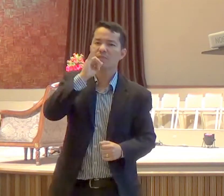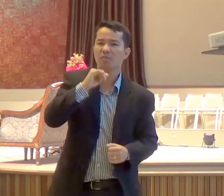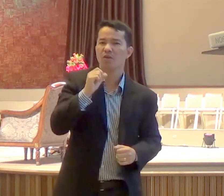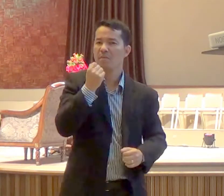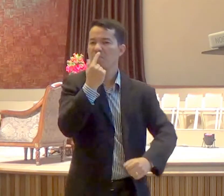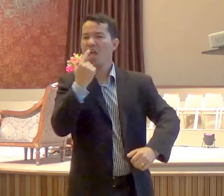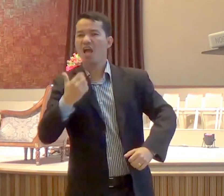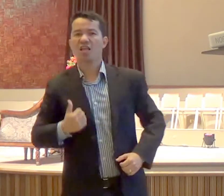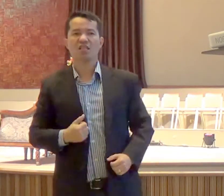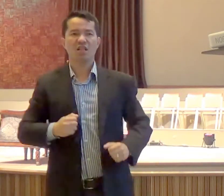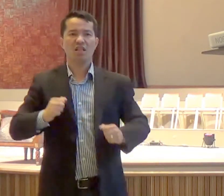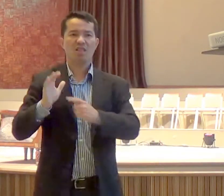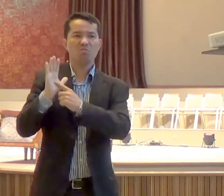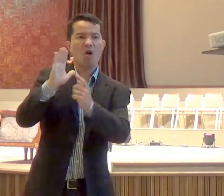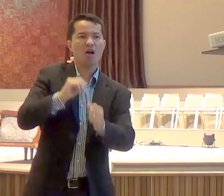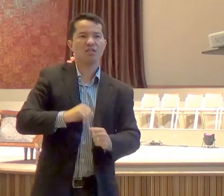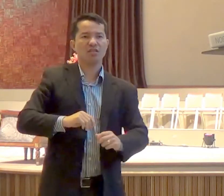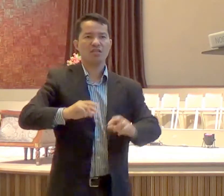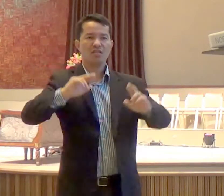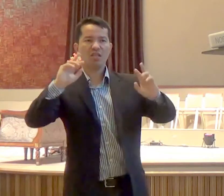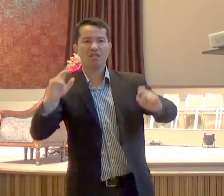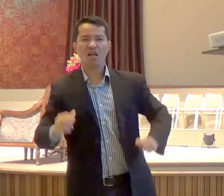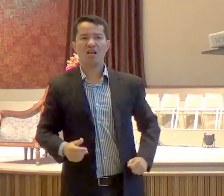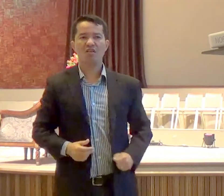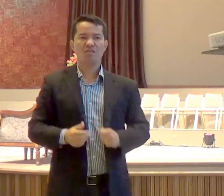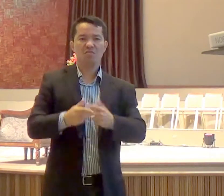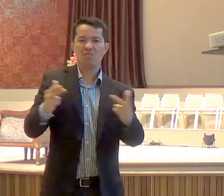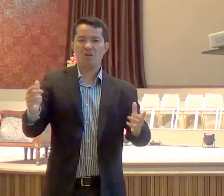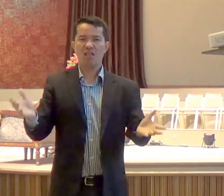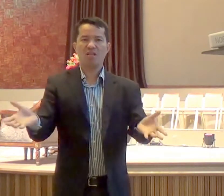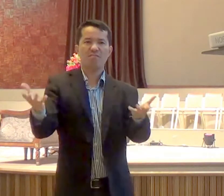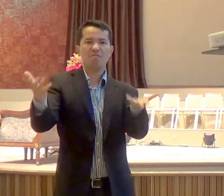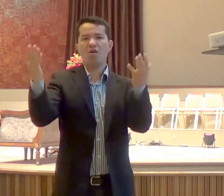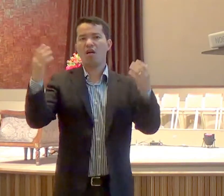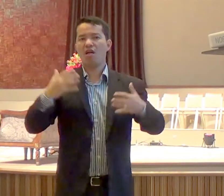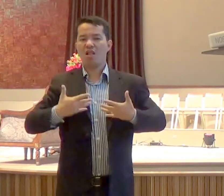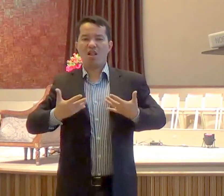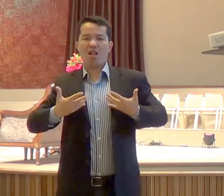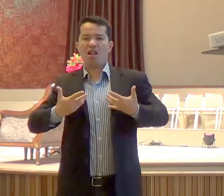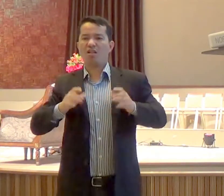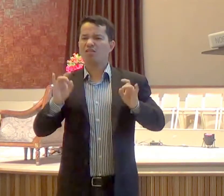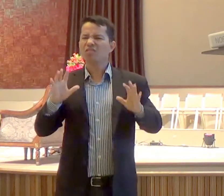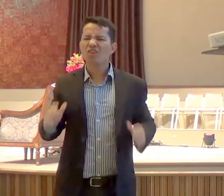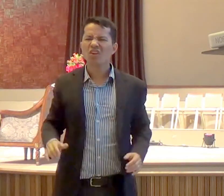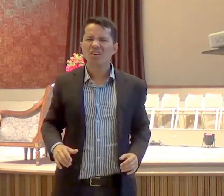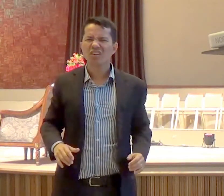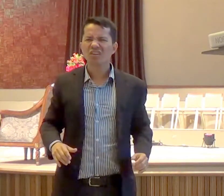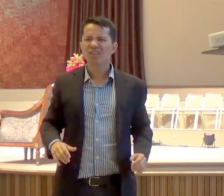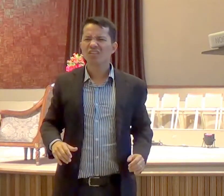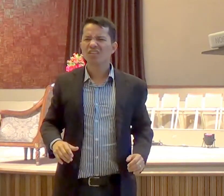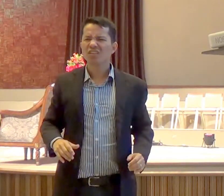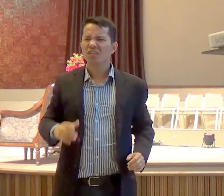entretenimento, são aqueles que vão trazer algum show,